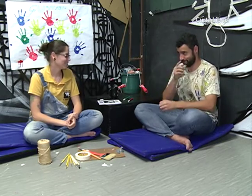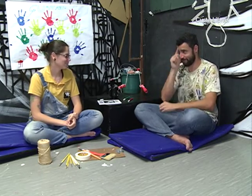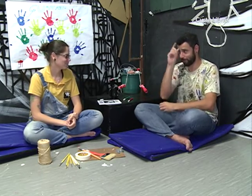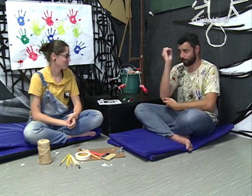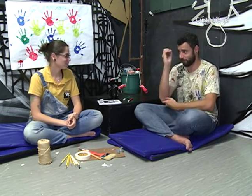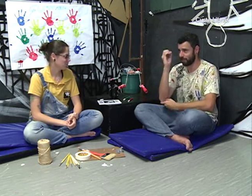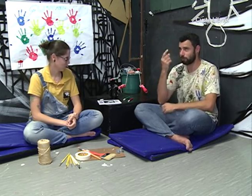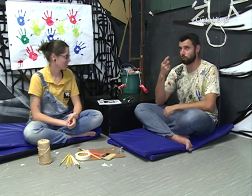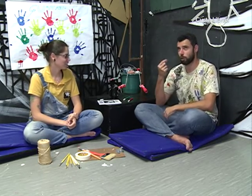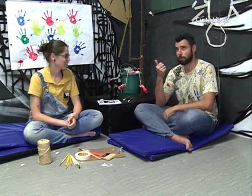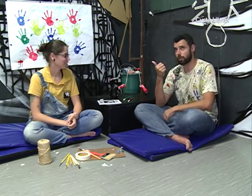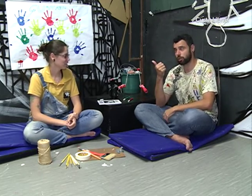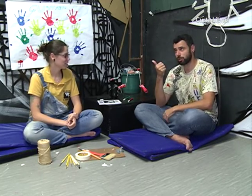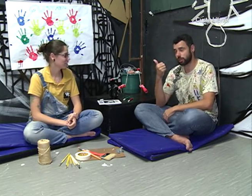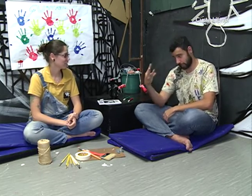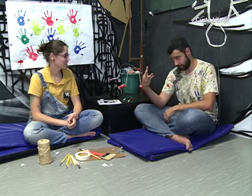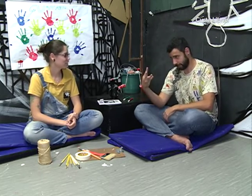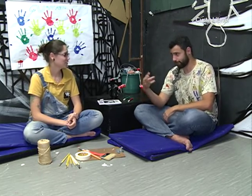foi uma emoção muito grande.